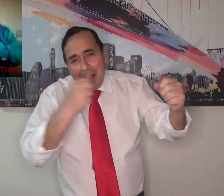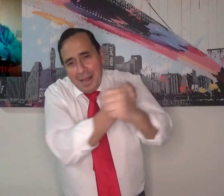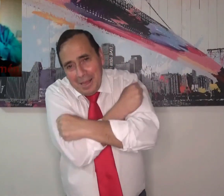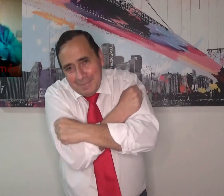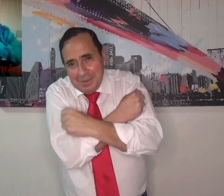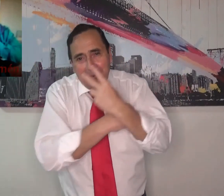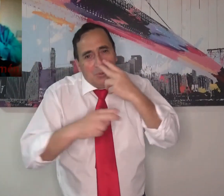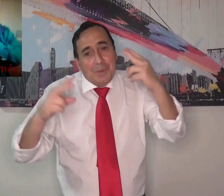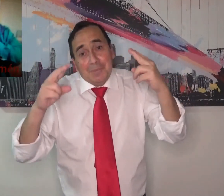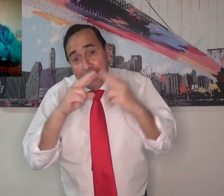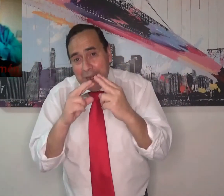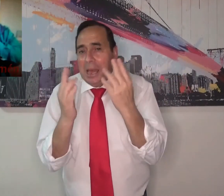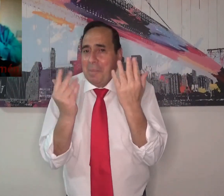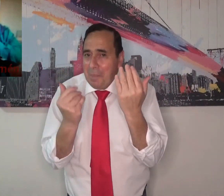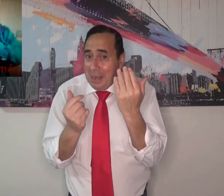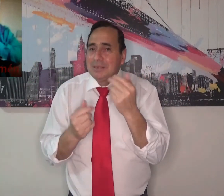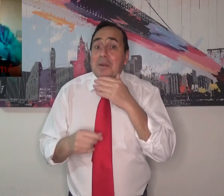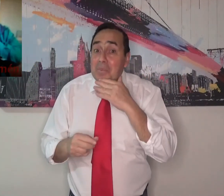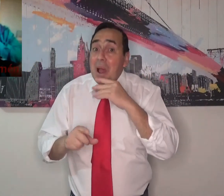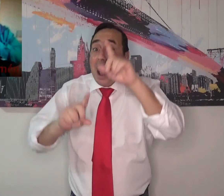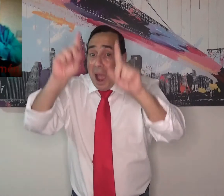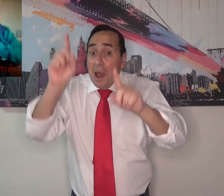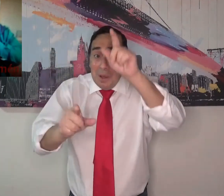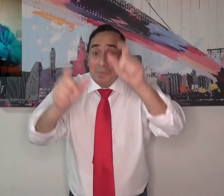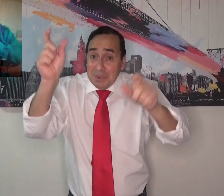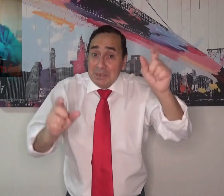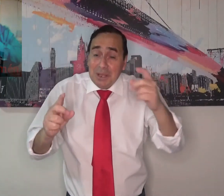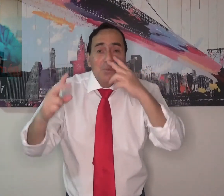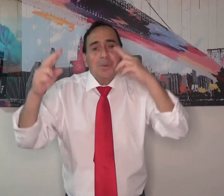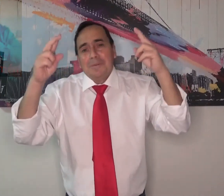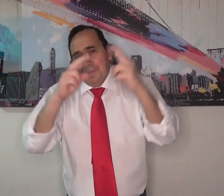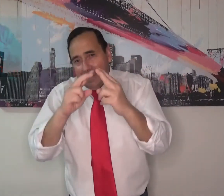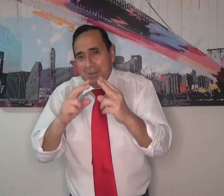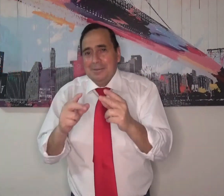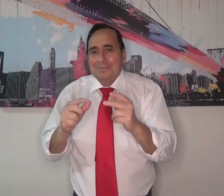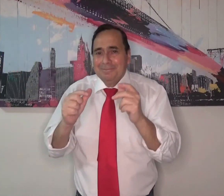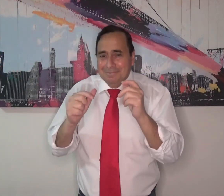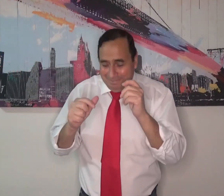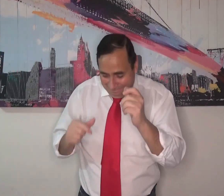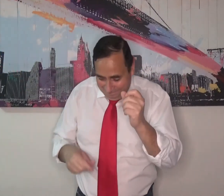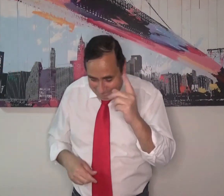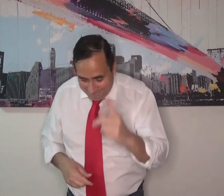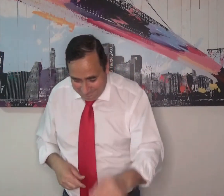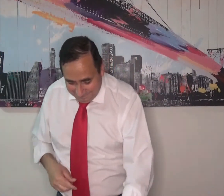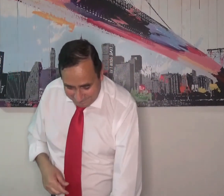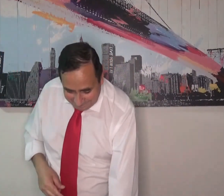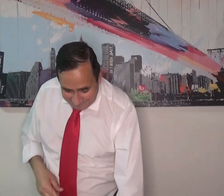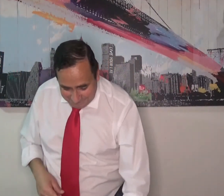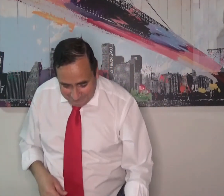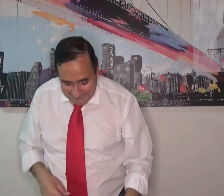viniera. Le conté sobre la segunda venida de Jesús. Ahora él falleció y ahora espero poder